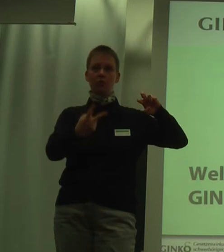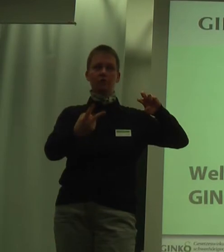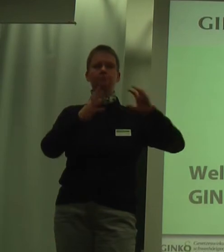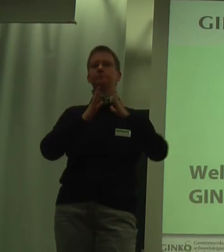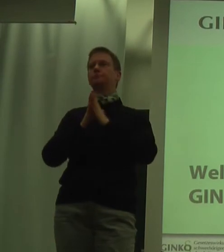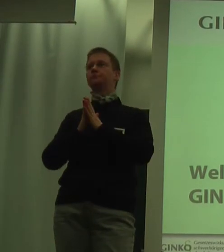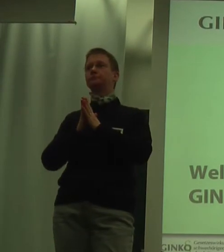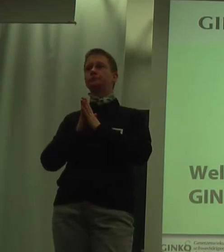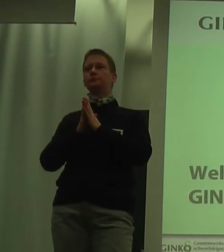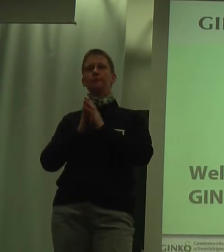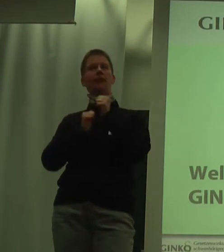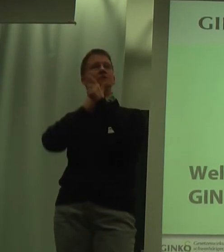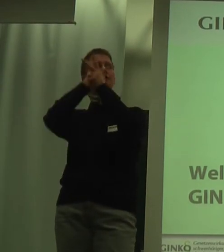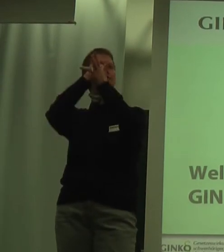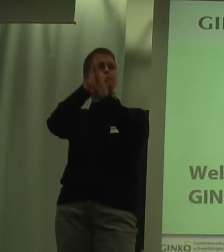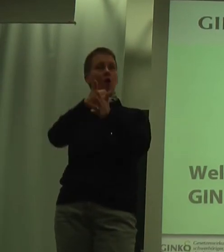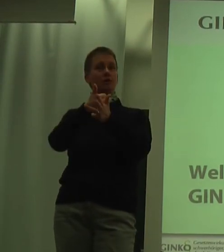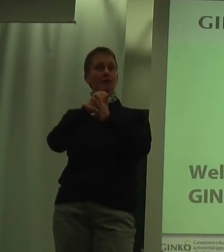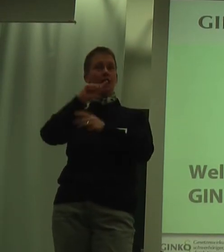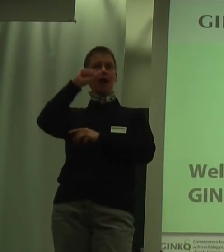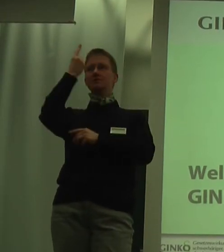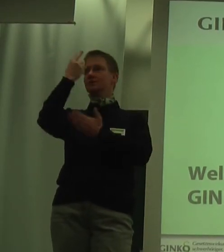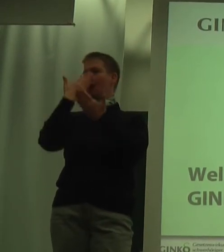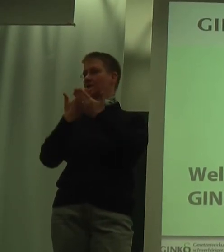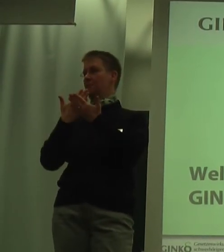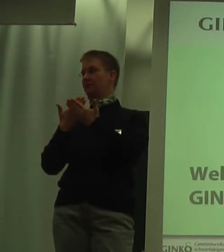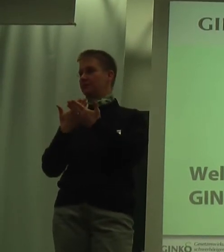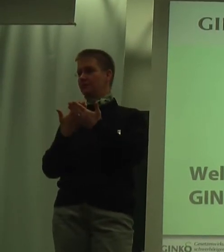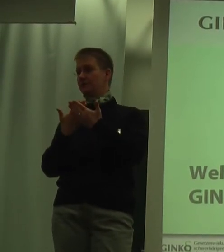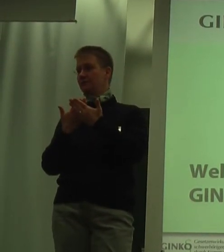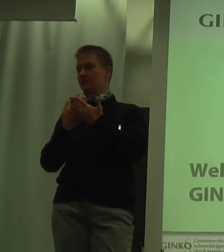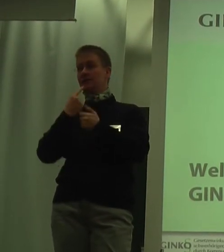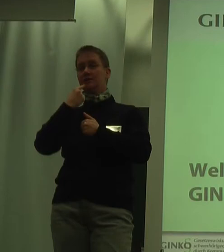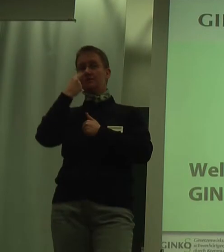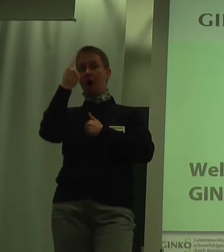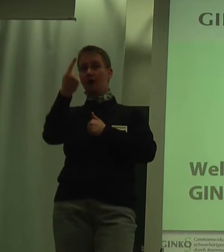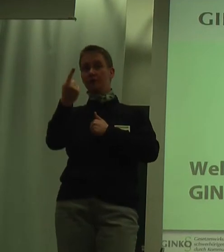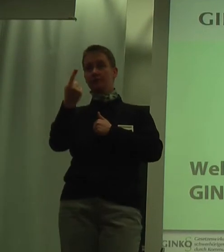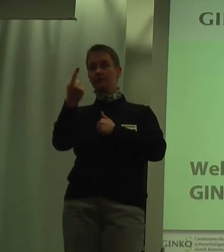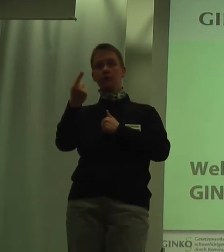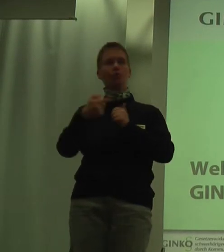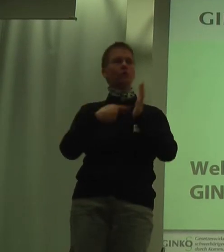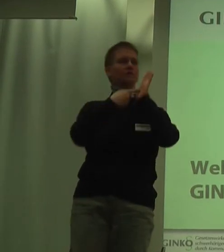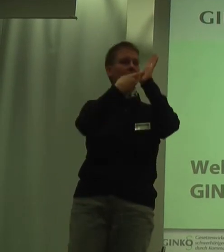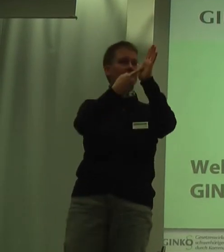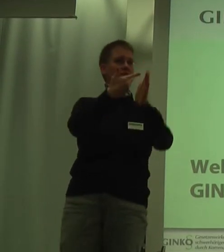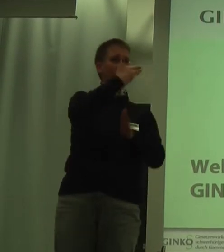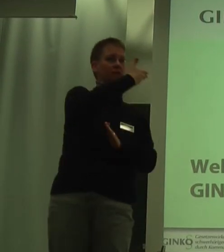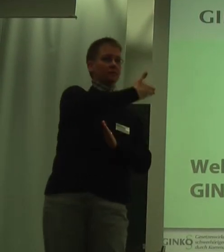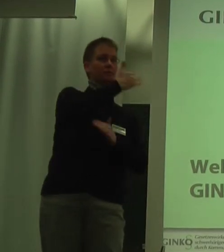Im Folgenden werde ich jetzt erst Ergebnisse sagen und Ihnen zeigen, und danach gebe ich Ihnen noch ein